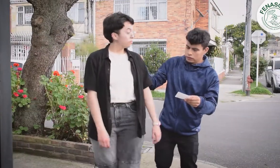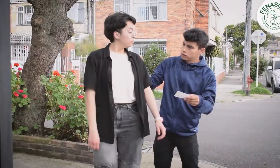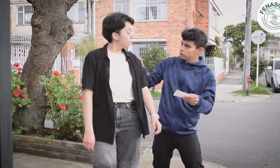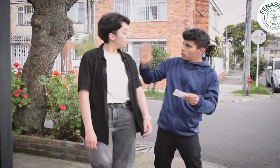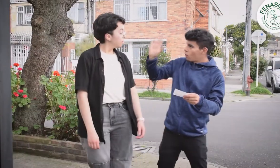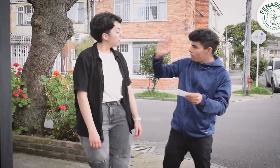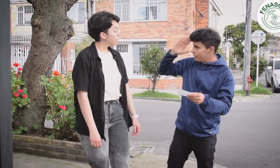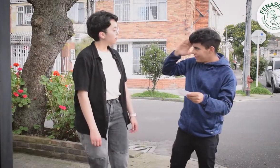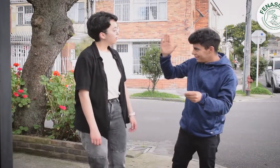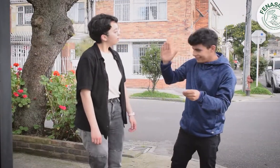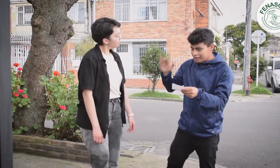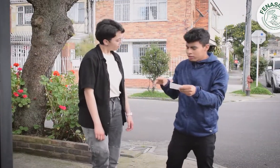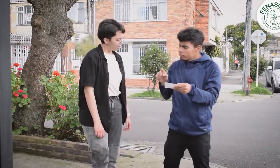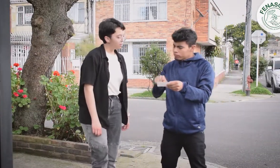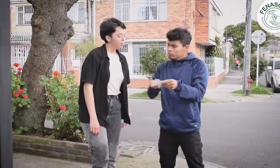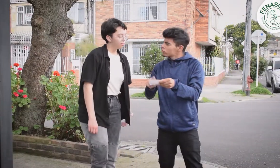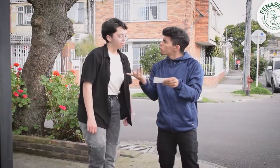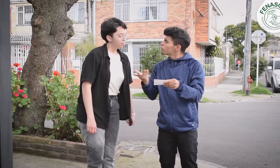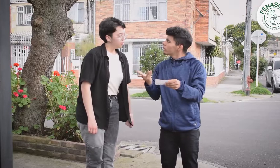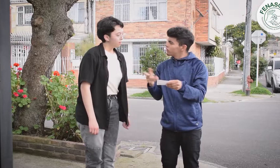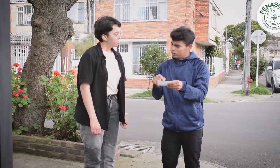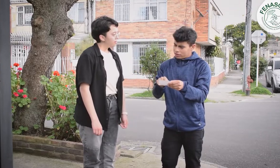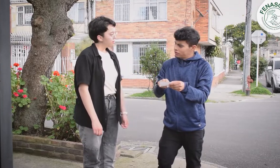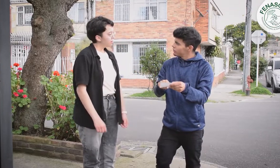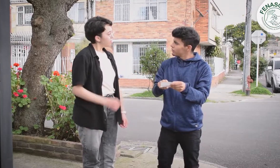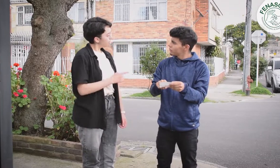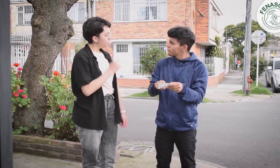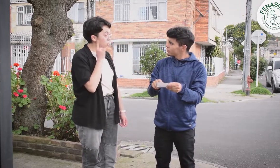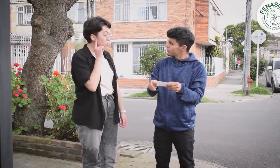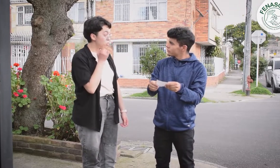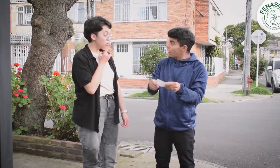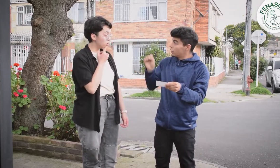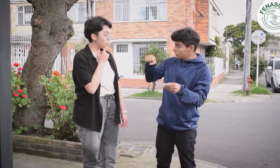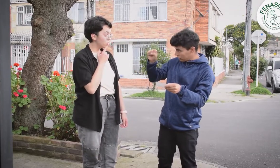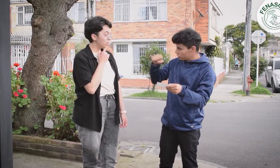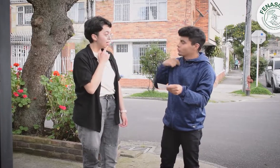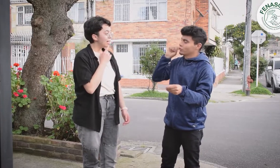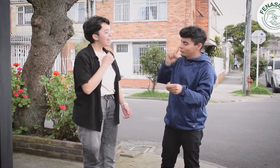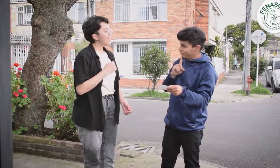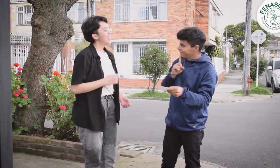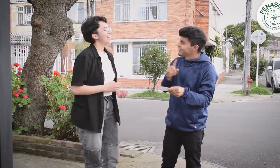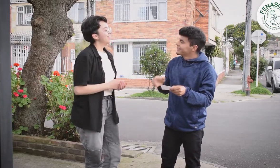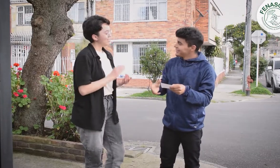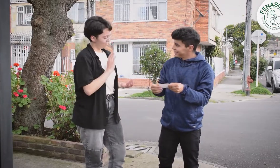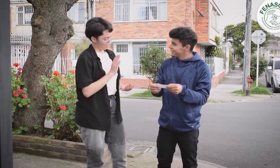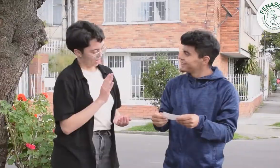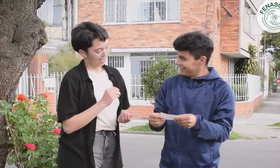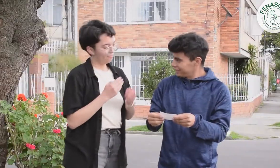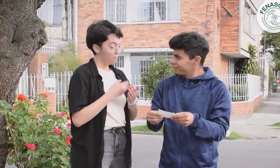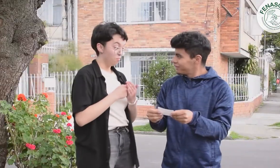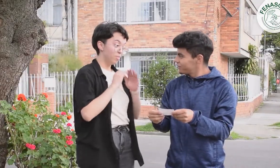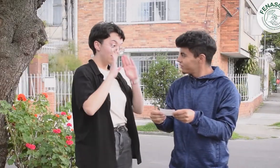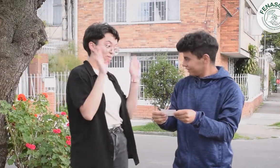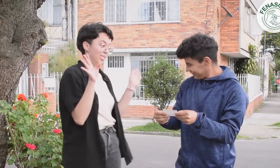Hola, ¿sabe dónde está esta dirección? ¿Eres una persona sorda? Sí, soy sordo. Buenos días.